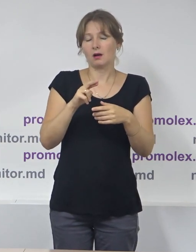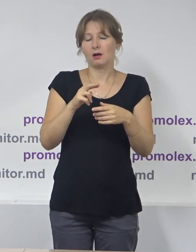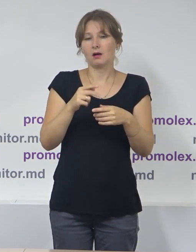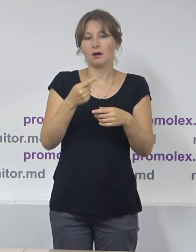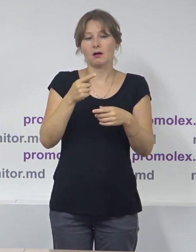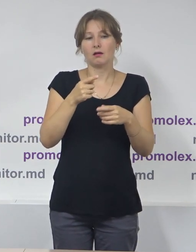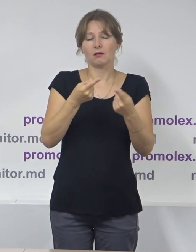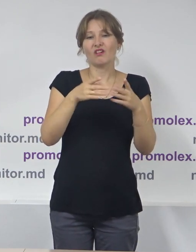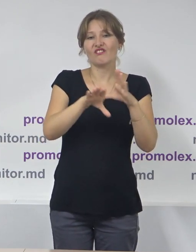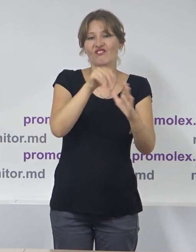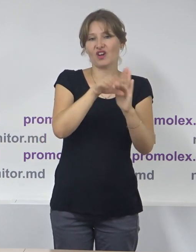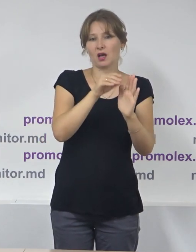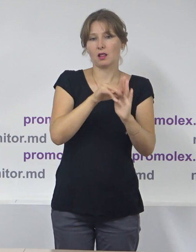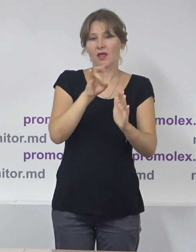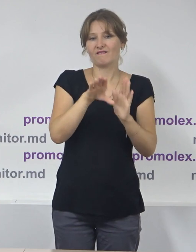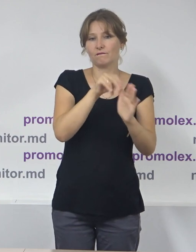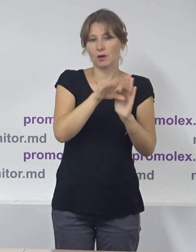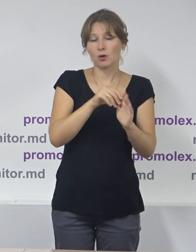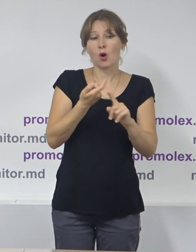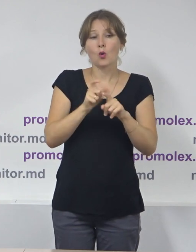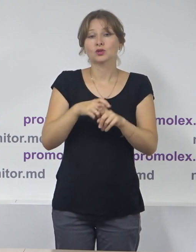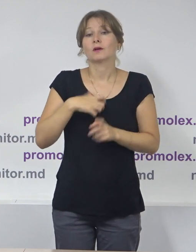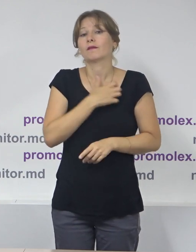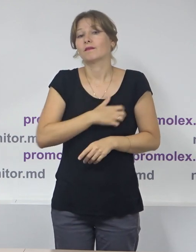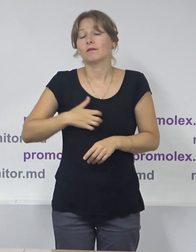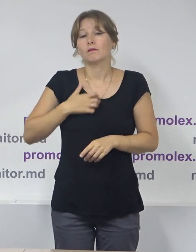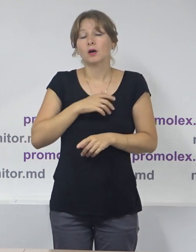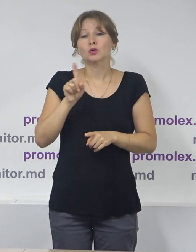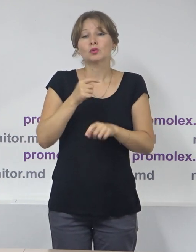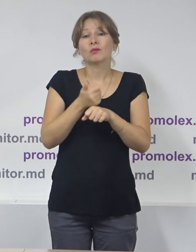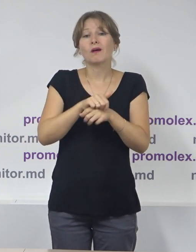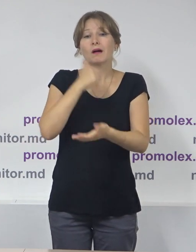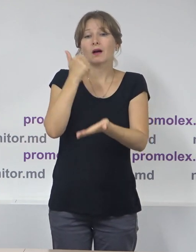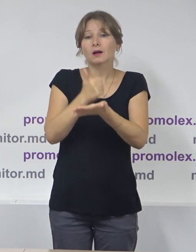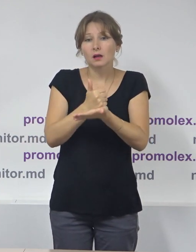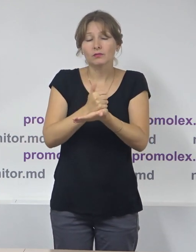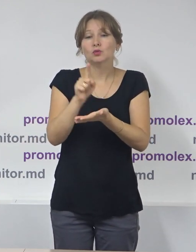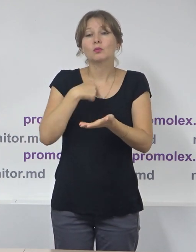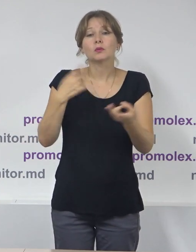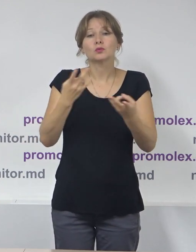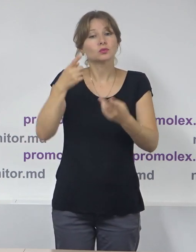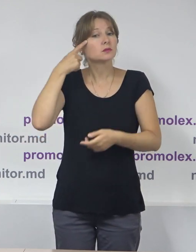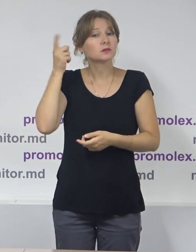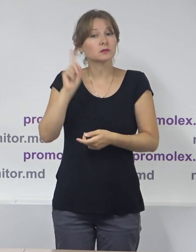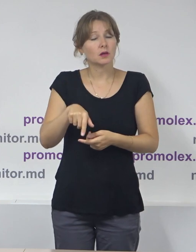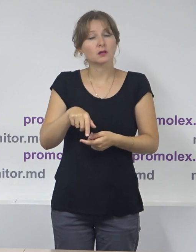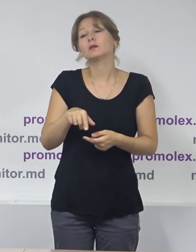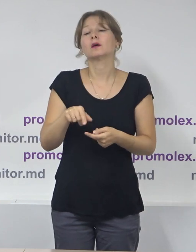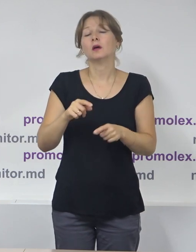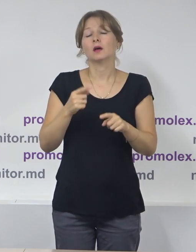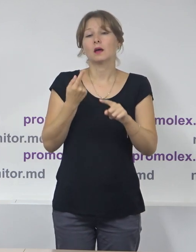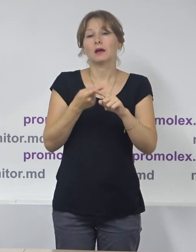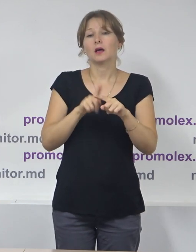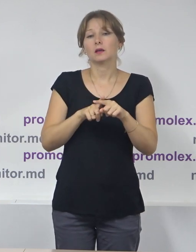În acest sens, cel mai important sau un alt aspect important despre care ar trebui să vorbim ar fi